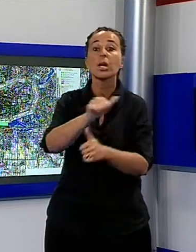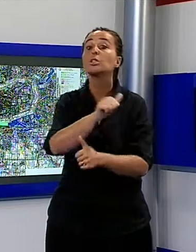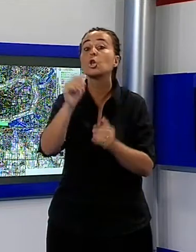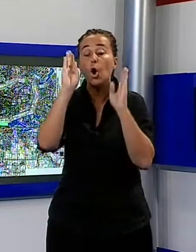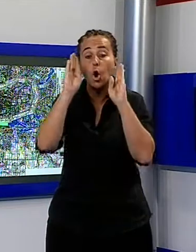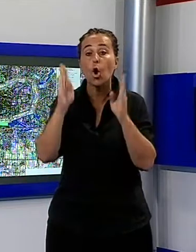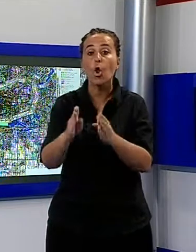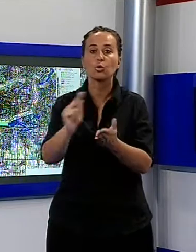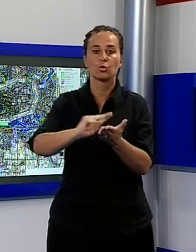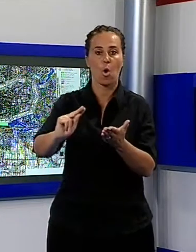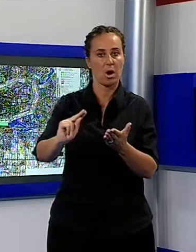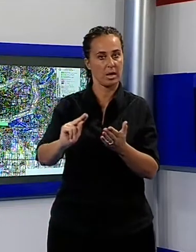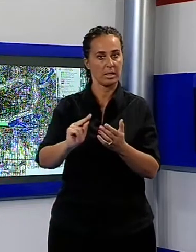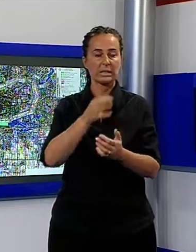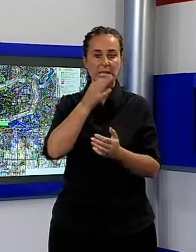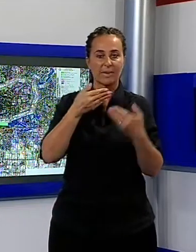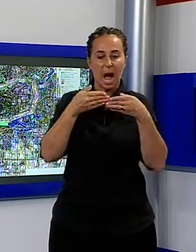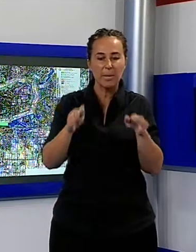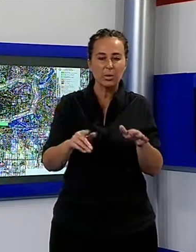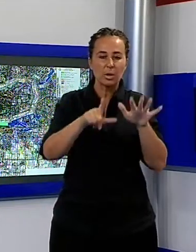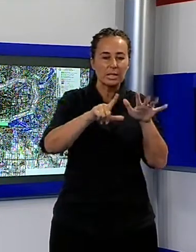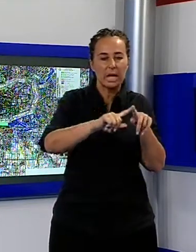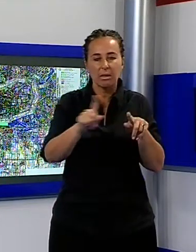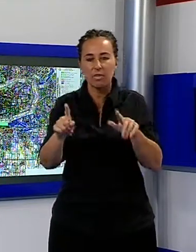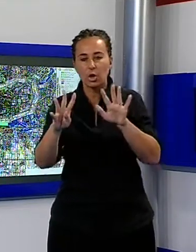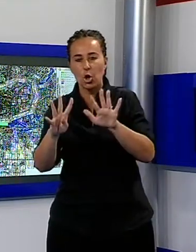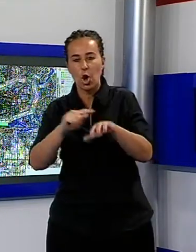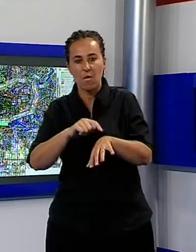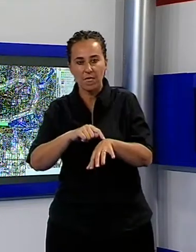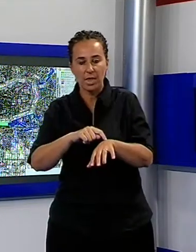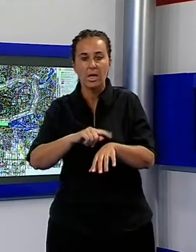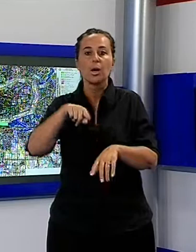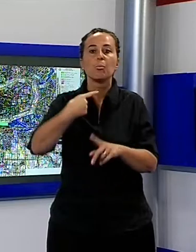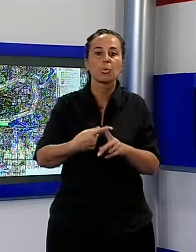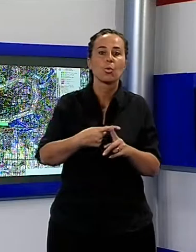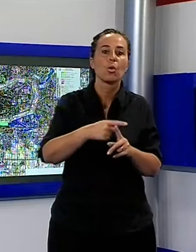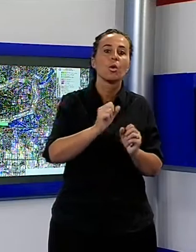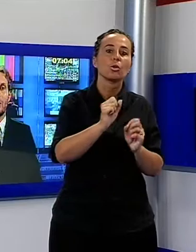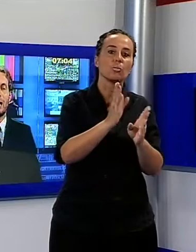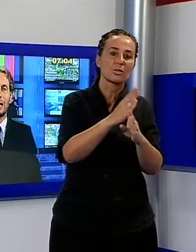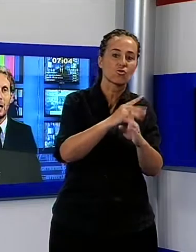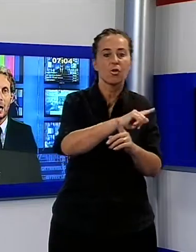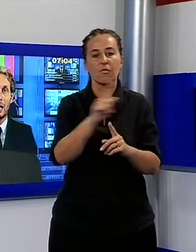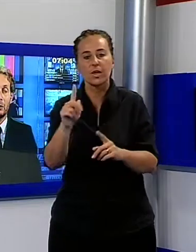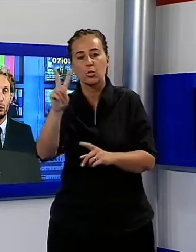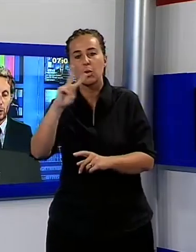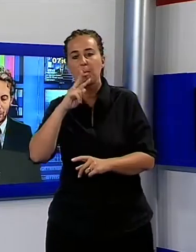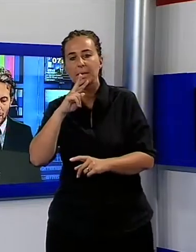sarà aperto dalle 7 alle 9 e dalle 12 alle 14. Un'altra notizia che riguarda la chiusura di Via L